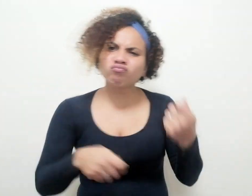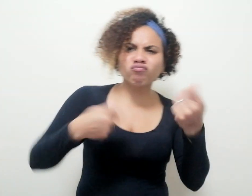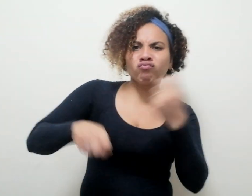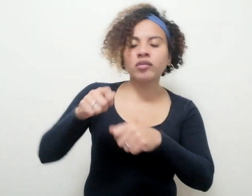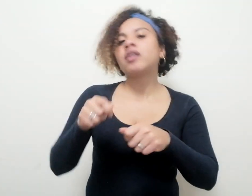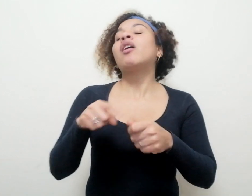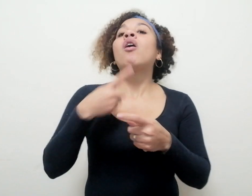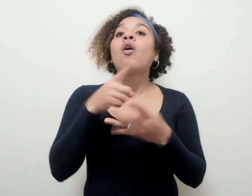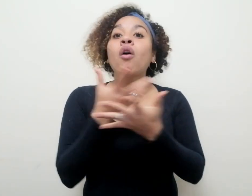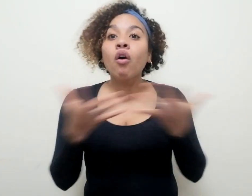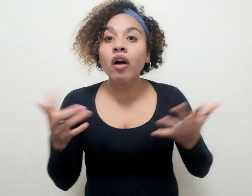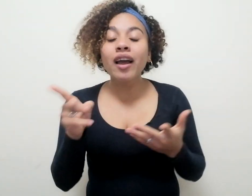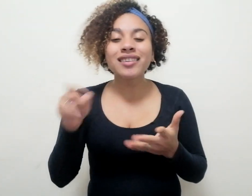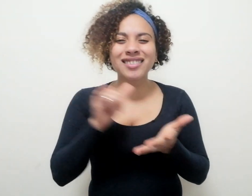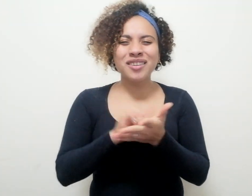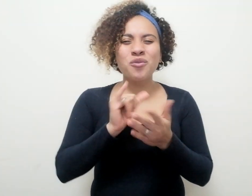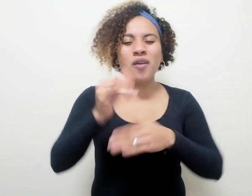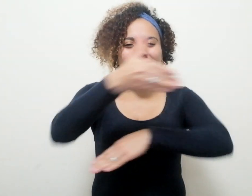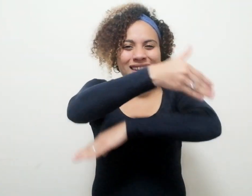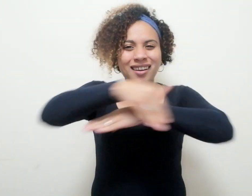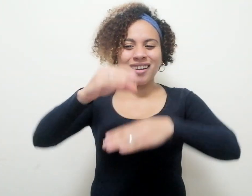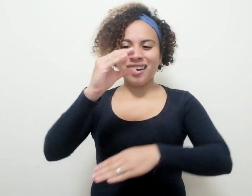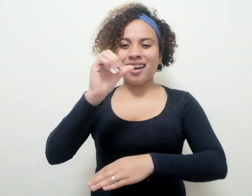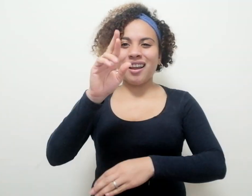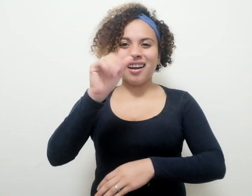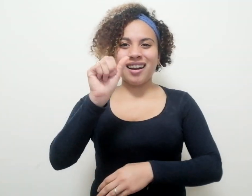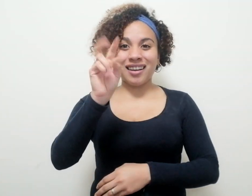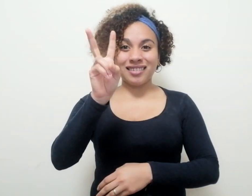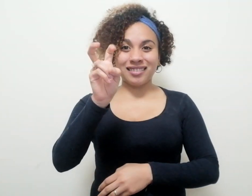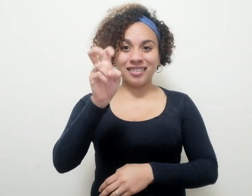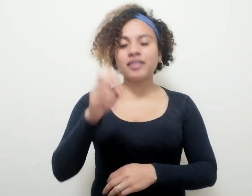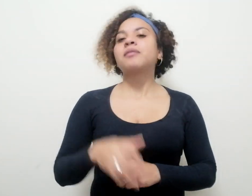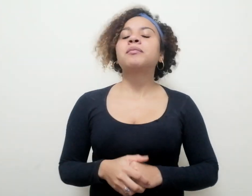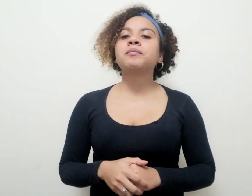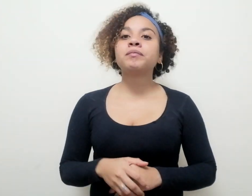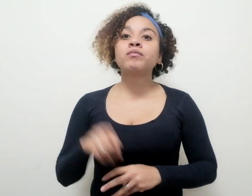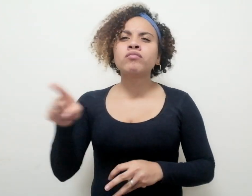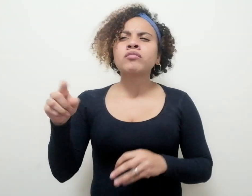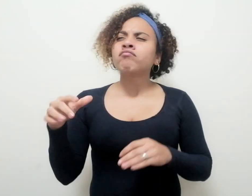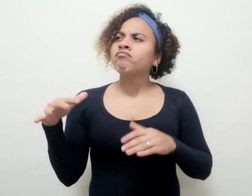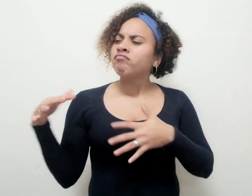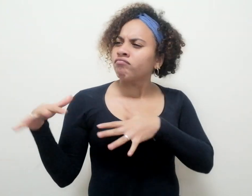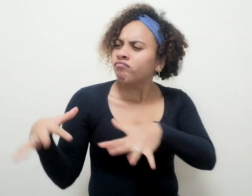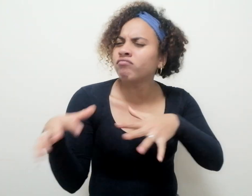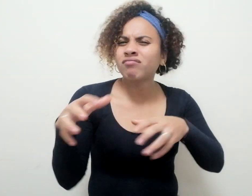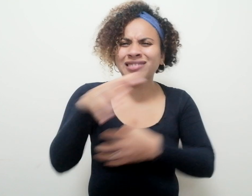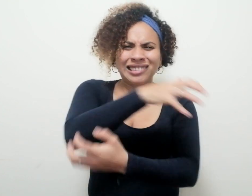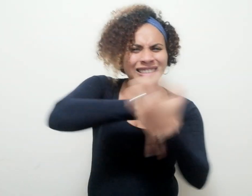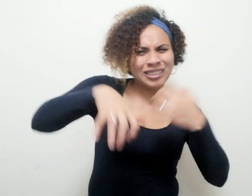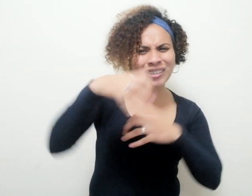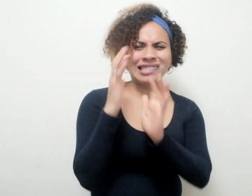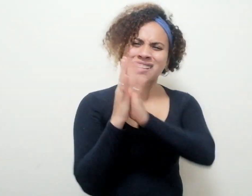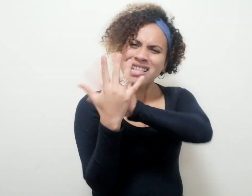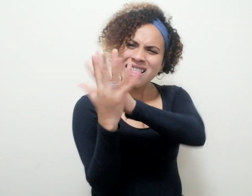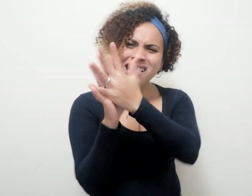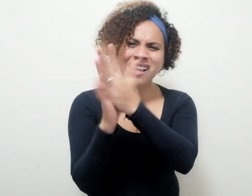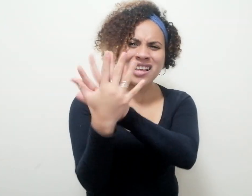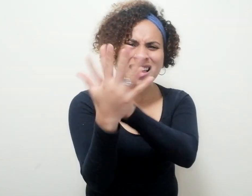otras, a esa larga avenida llamada Carrera Séptima. Su vibración, su desorden, su tumultuosa